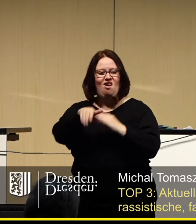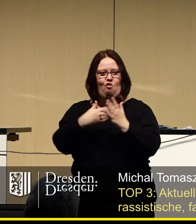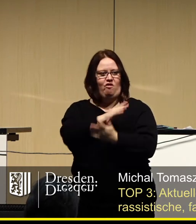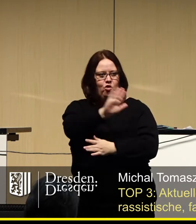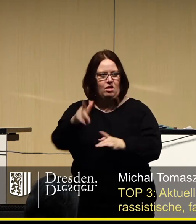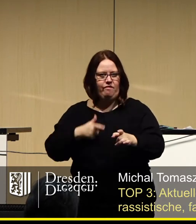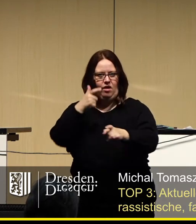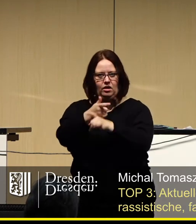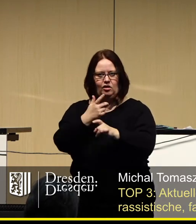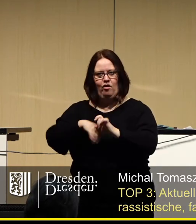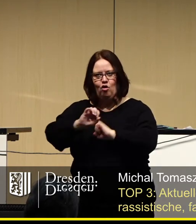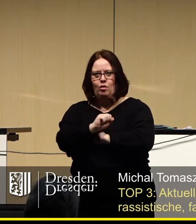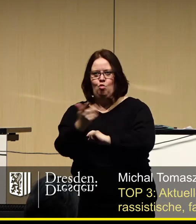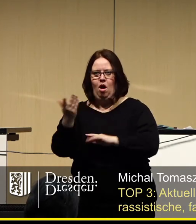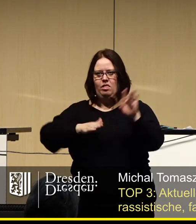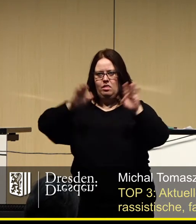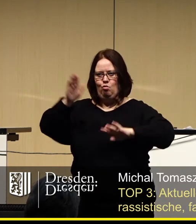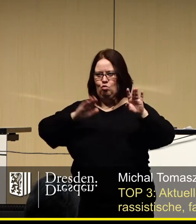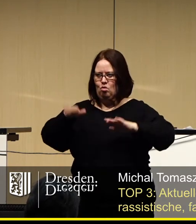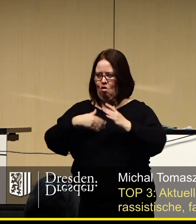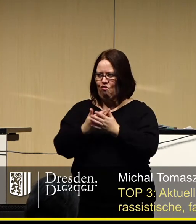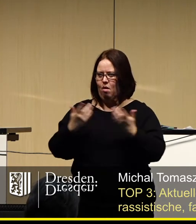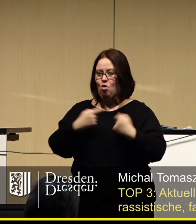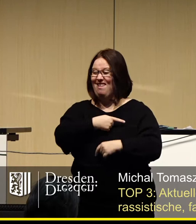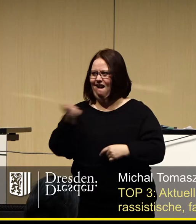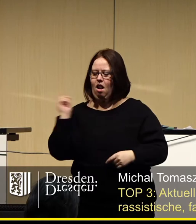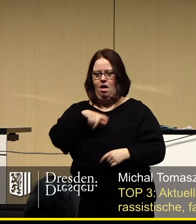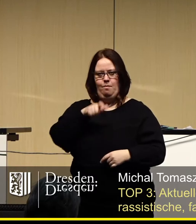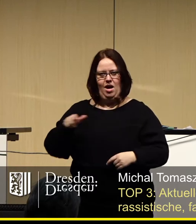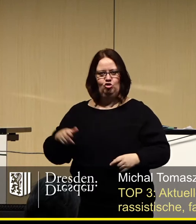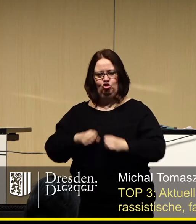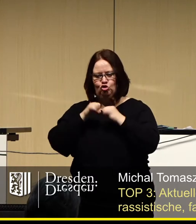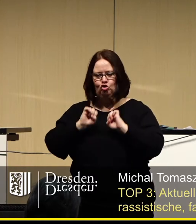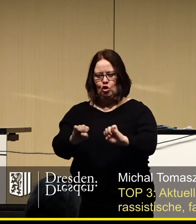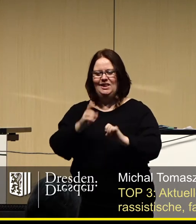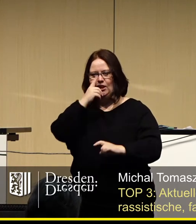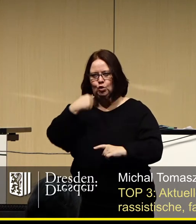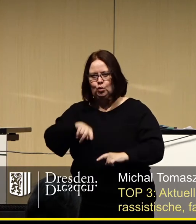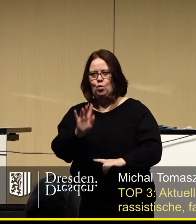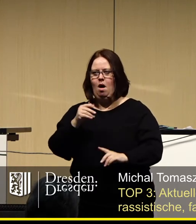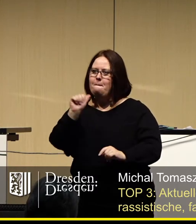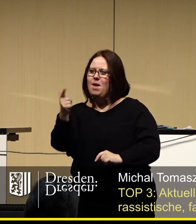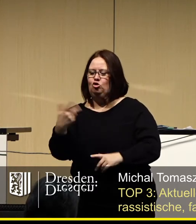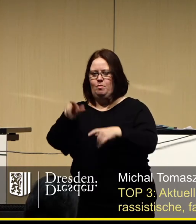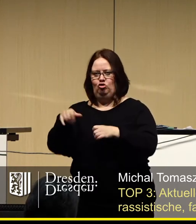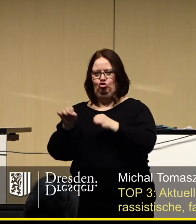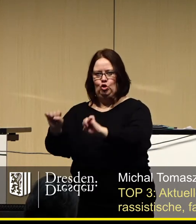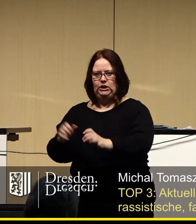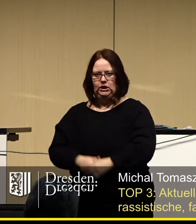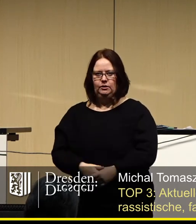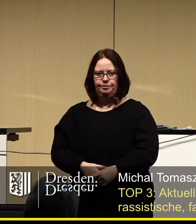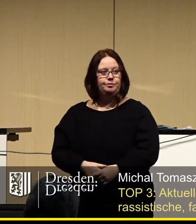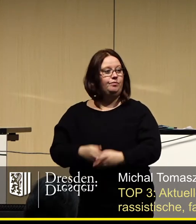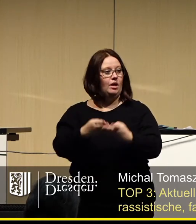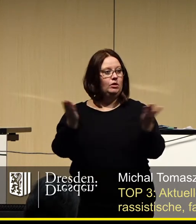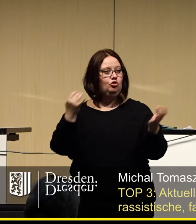Vertreterinnen einer pluralen Demokratie dafür zu sorgen, dass alle Menschen in ihr geschützt werden und nicht nur manche. Aber